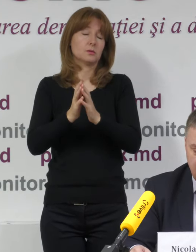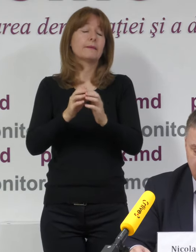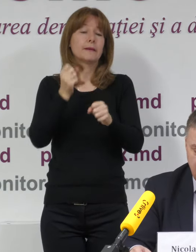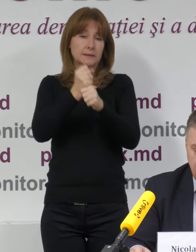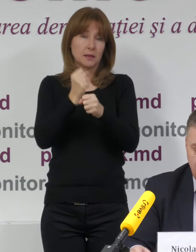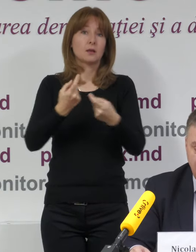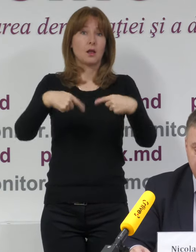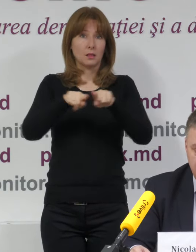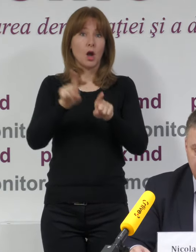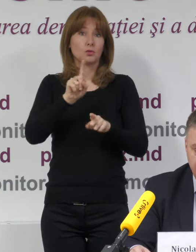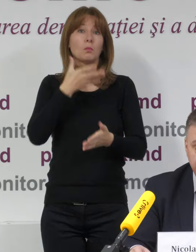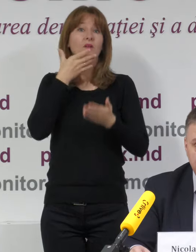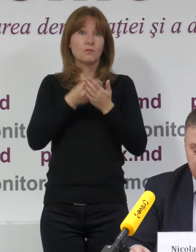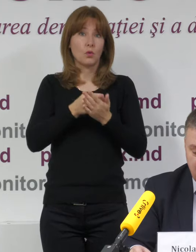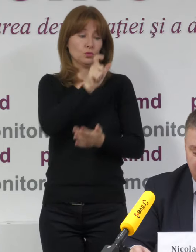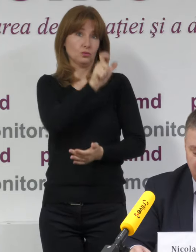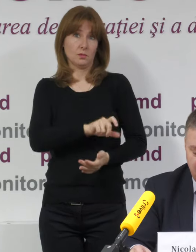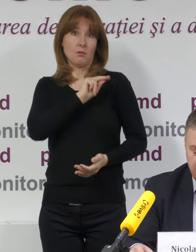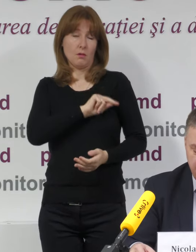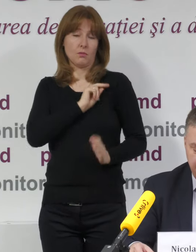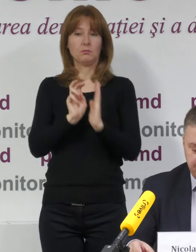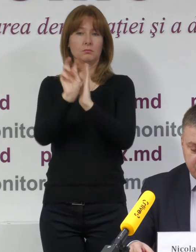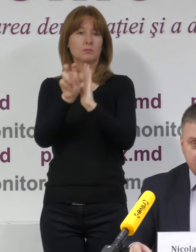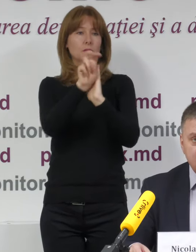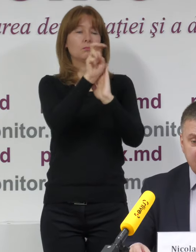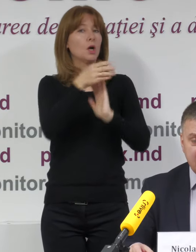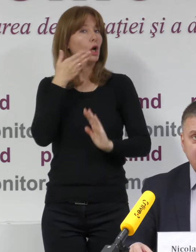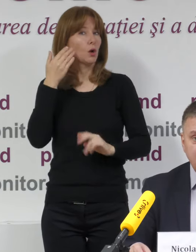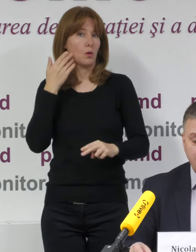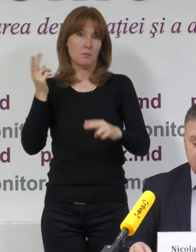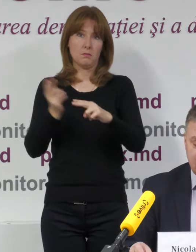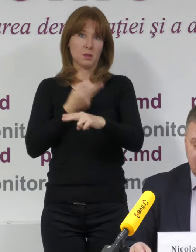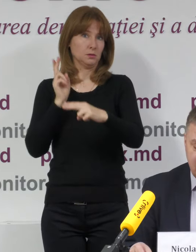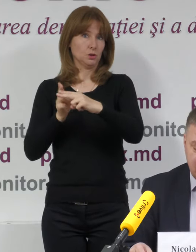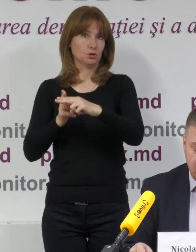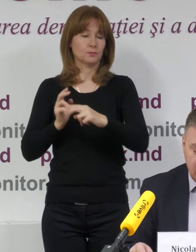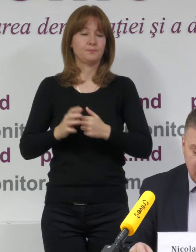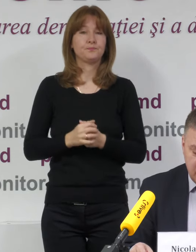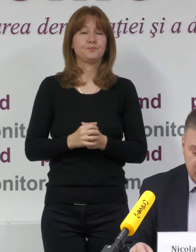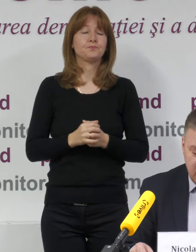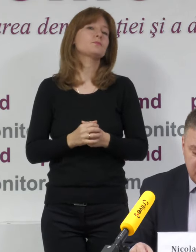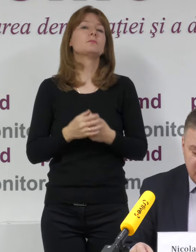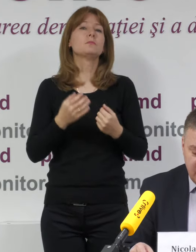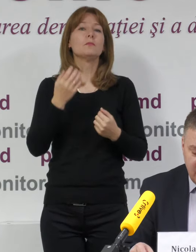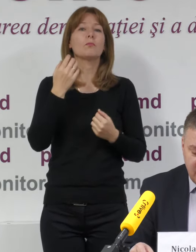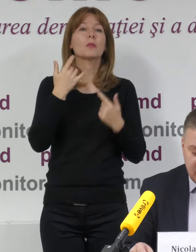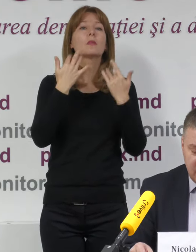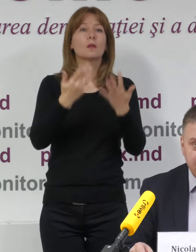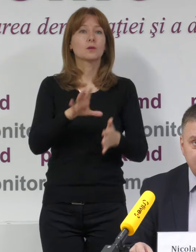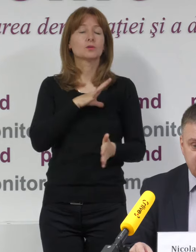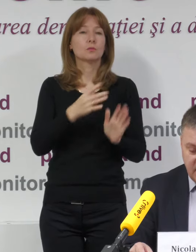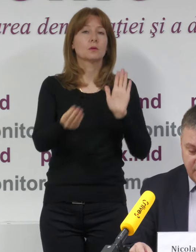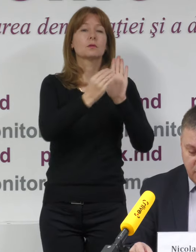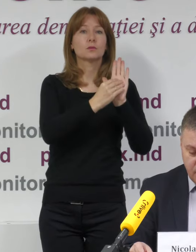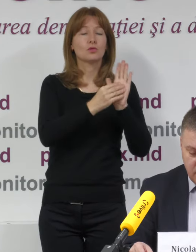îndeplini activitatea fără niciun impediment. De asemenea au fost constatate și incidente legate